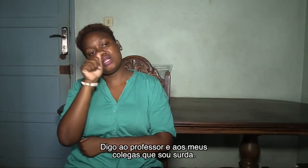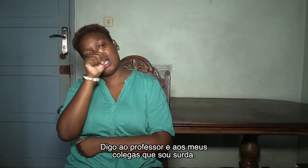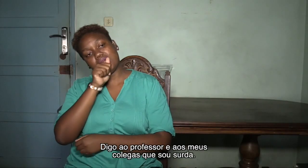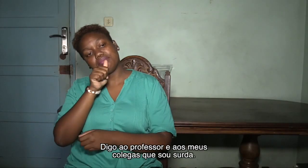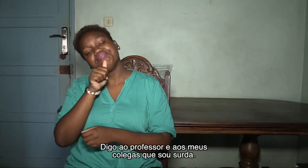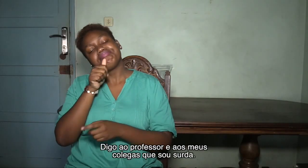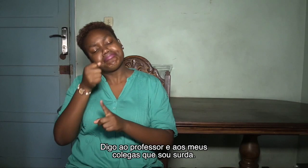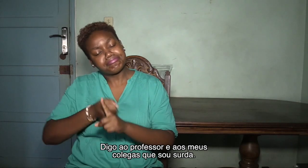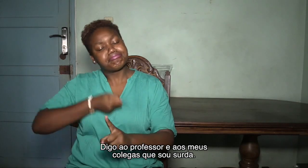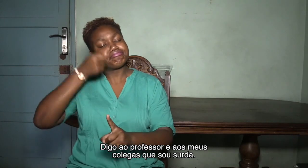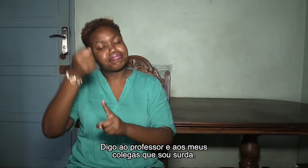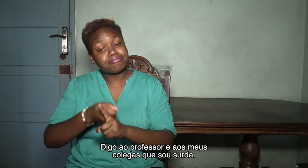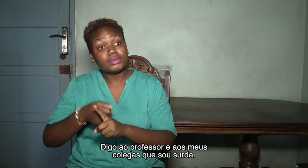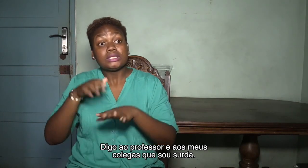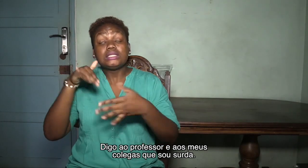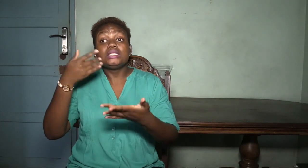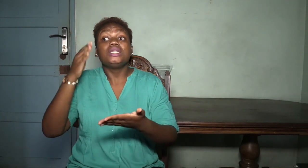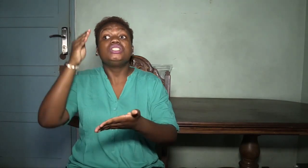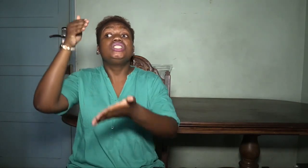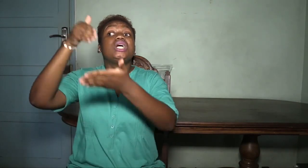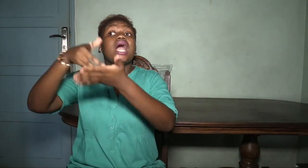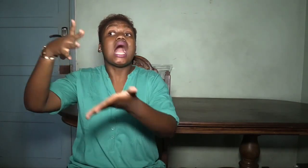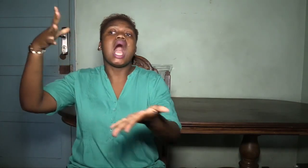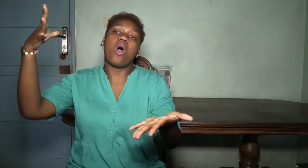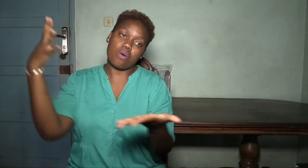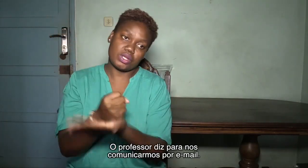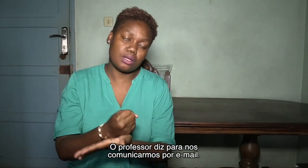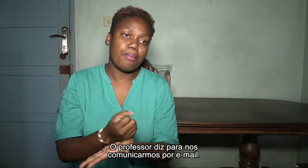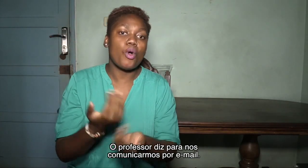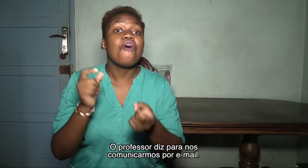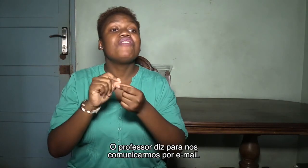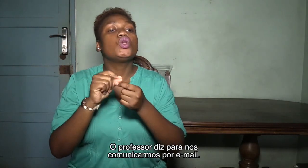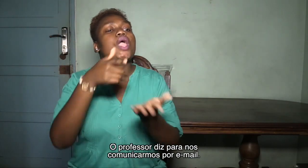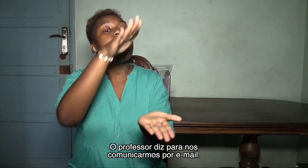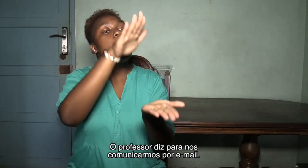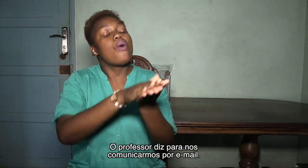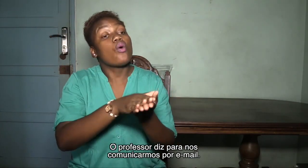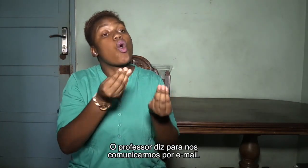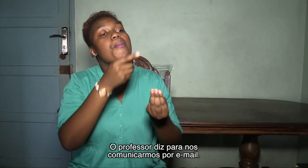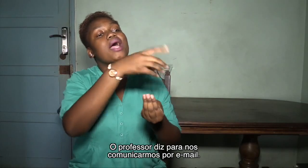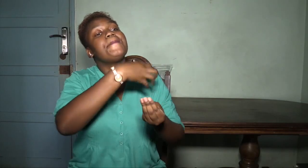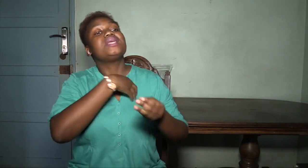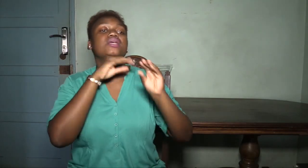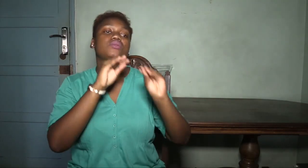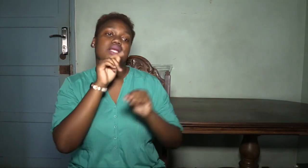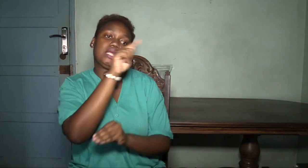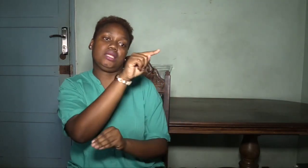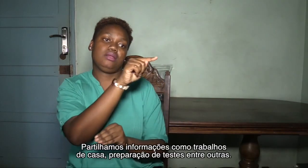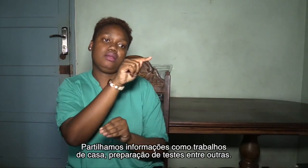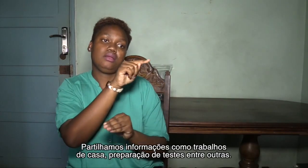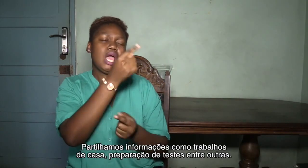Digo ao professor e aos meus colegas que sou surda. O professor diz para nos comunicarmos por e-mail.